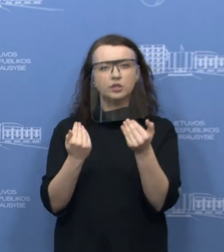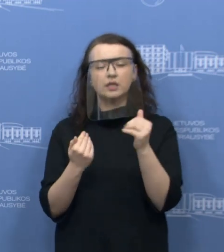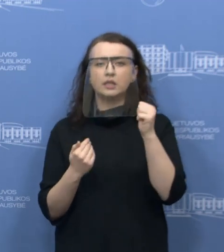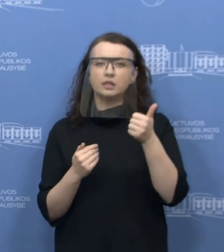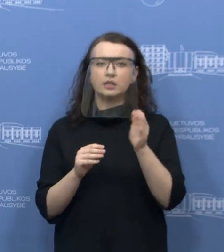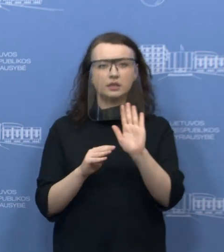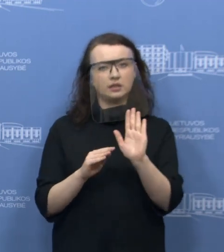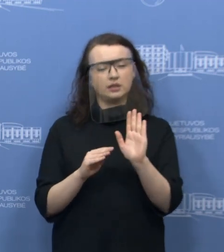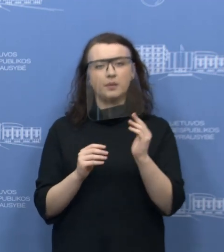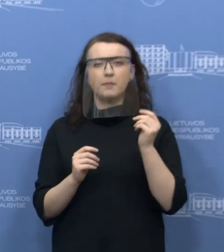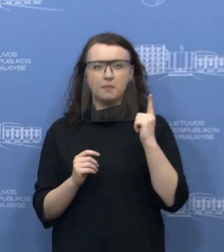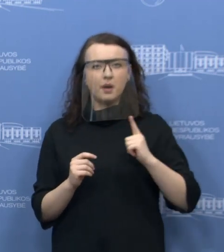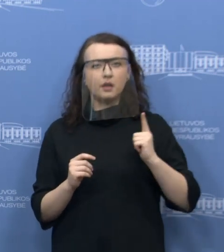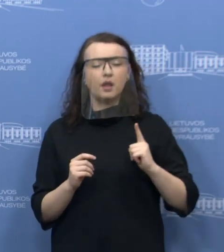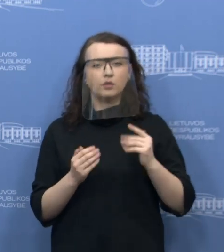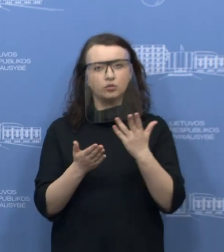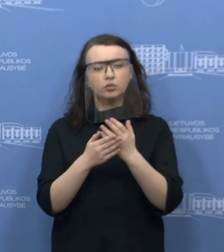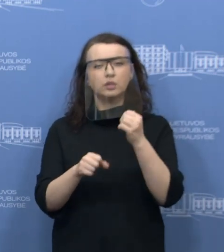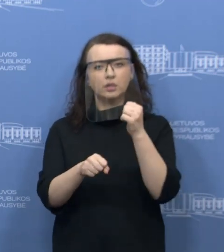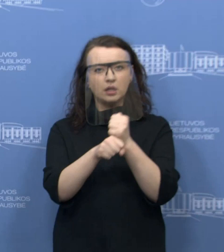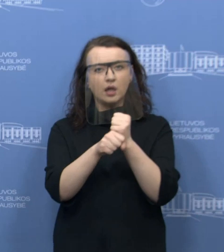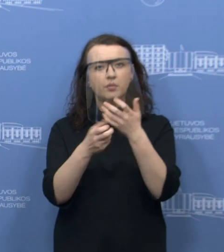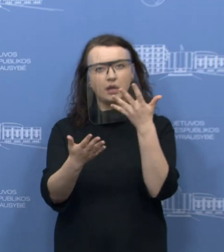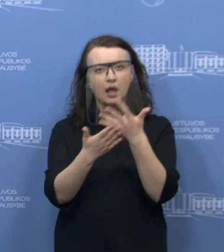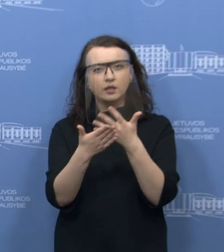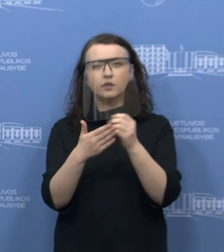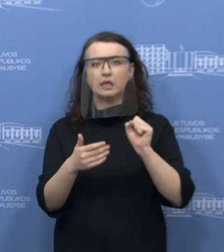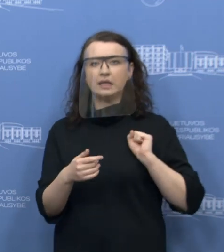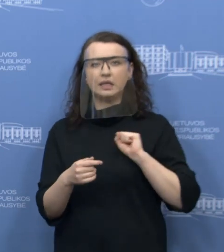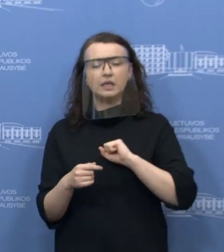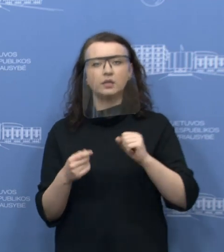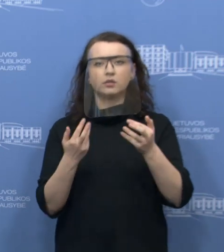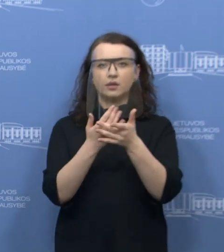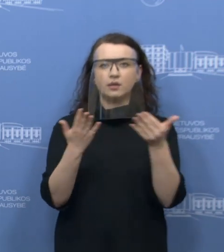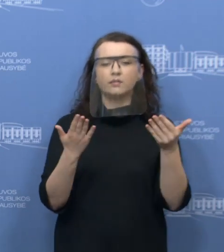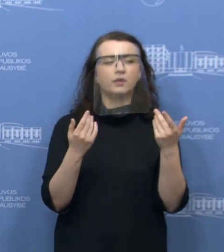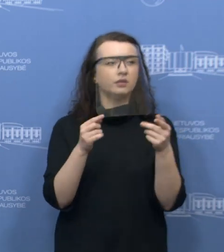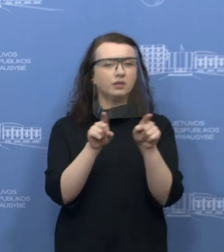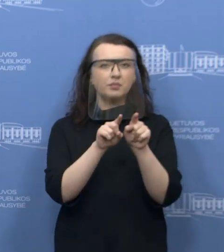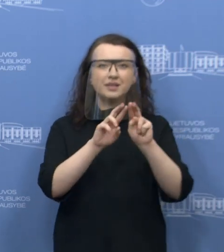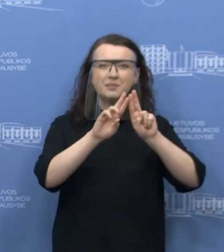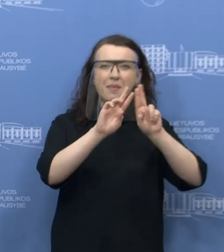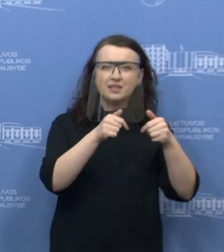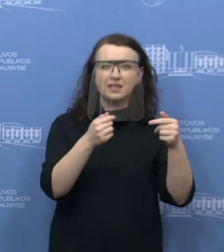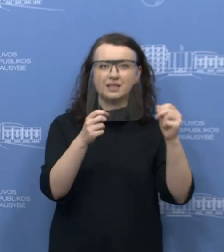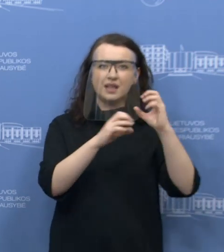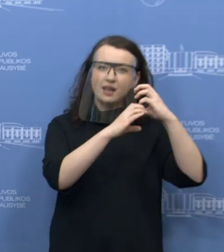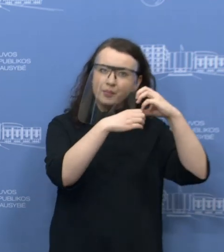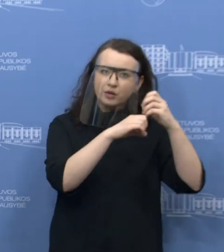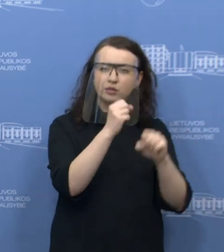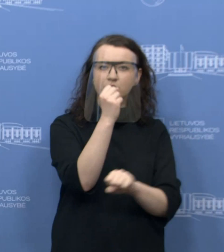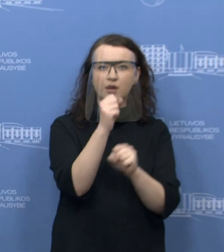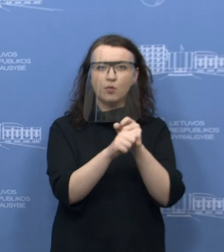rytoj iki ketvirtos valandos, nes tikrai vyksta darbas, o pasak jų, kai kurie jau ir per langus lipa į jų laboratorijas, kad